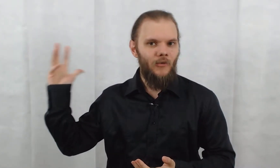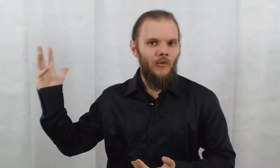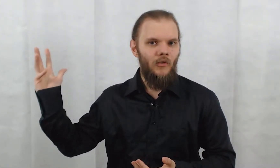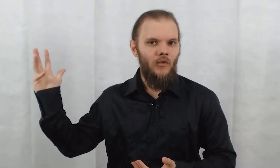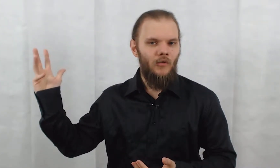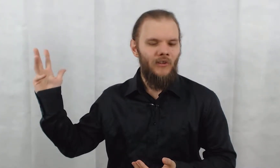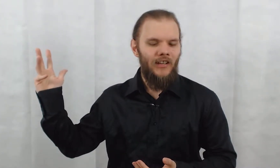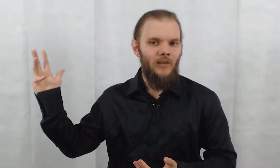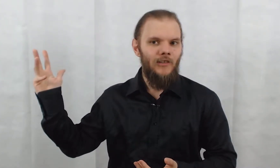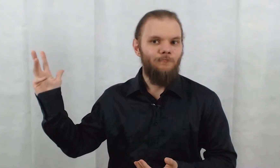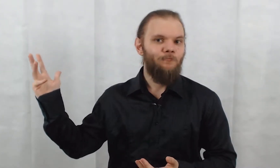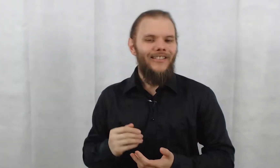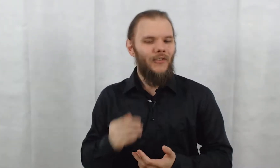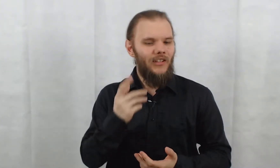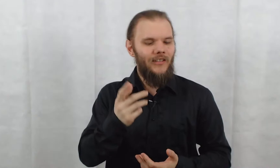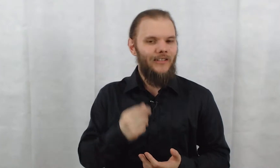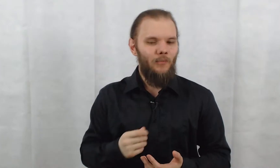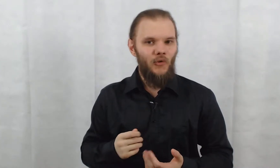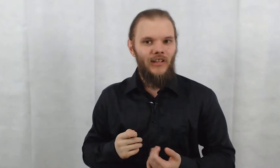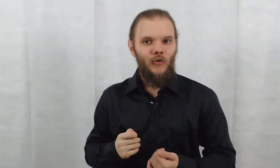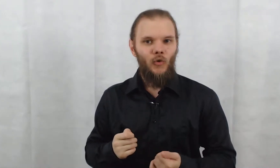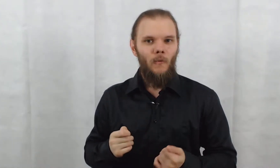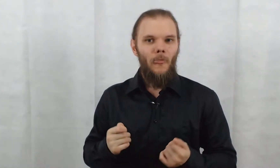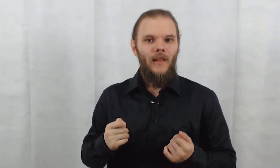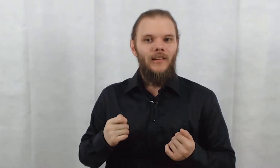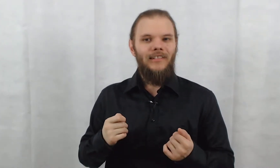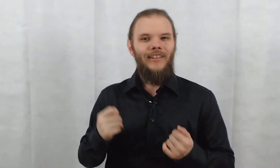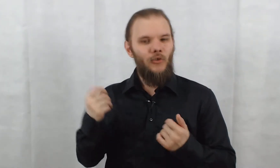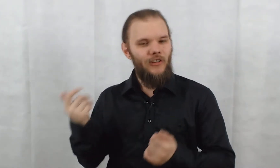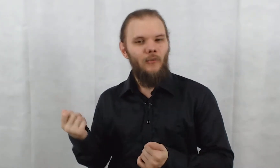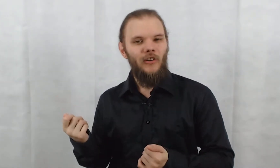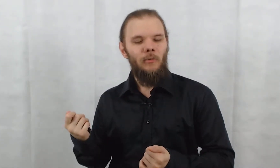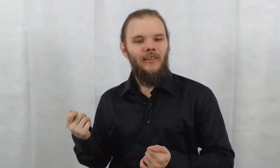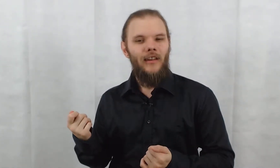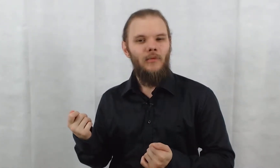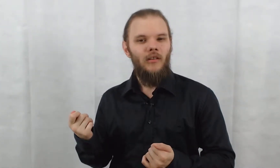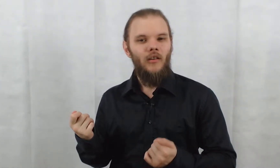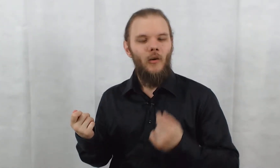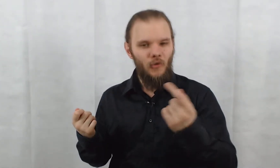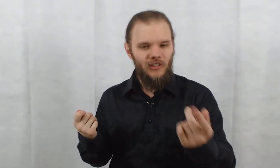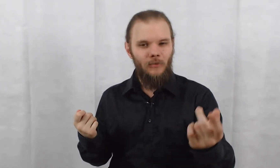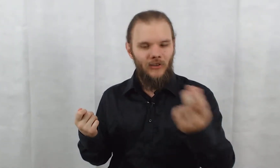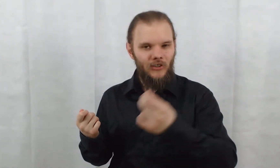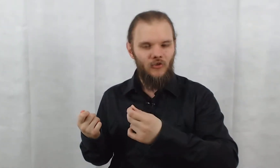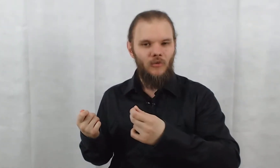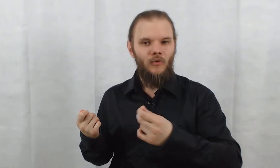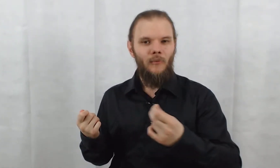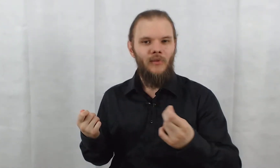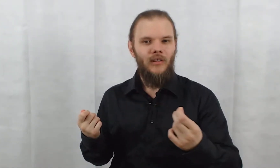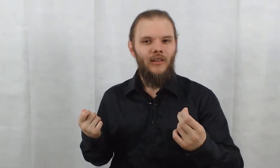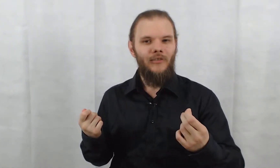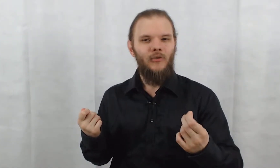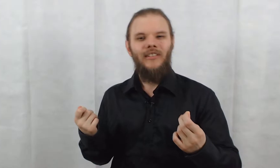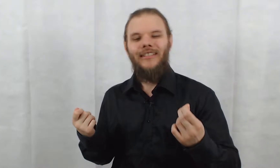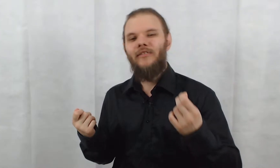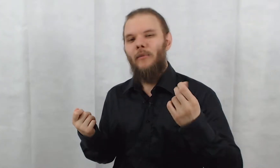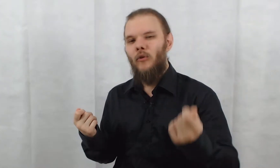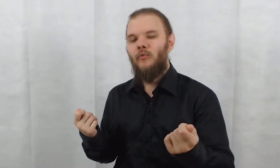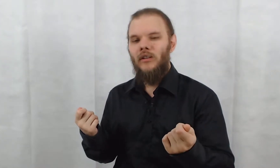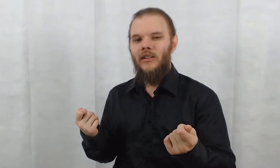sa gamine. Ça aussi, ça me pose des questions. Est-ce que c'est vraiment l'esprit de sa gamine ? Comme le type qui a essayé de tuer Swamp Thing. Est-ce que c'était vraiment lui qui